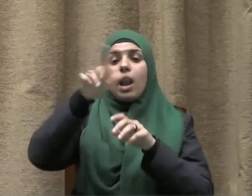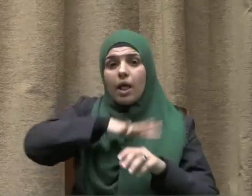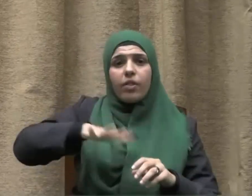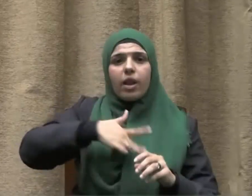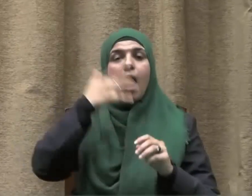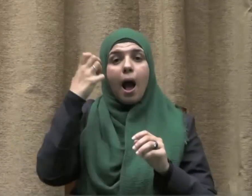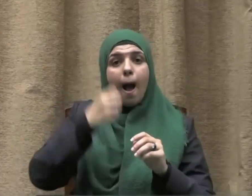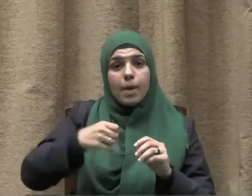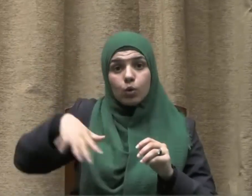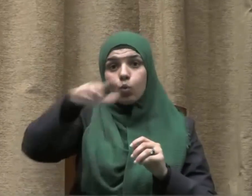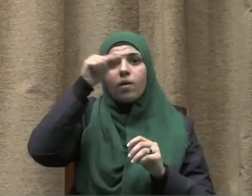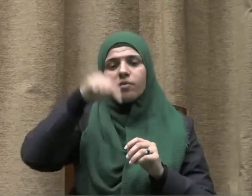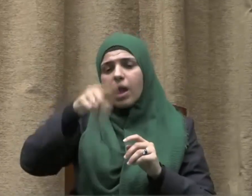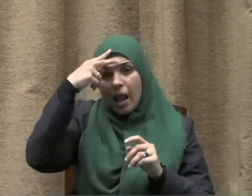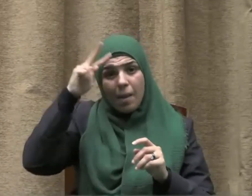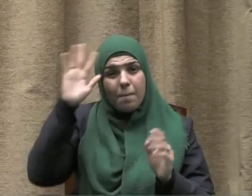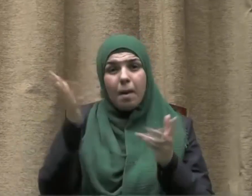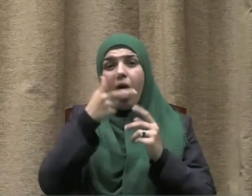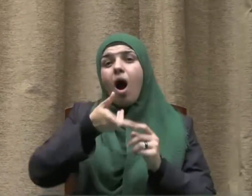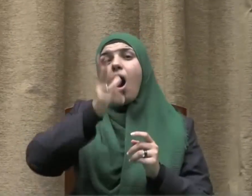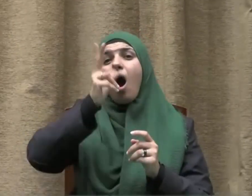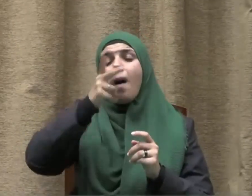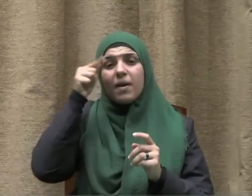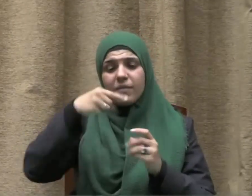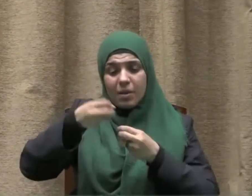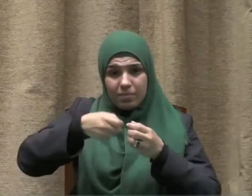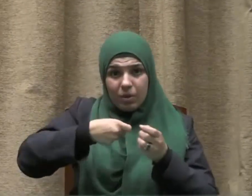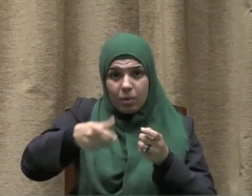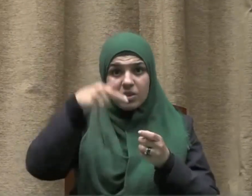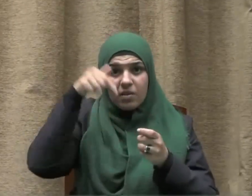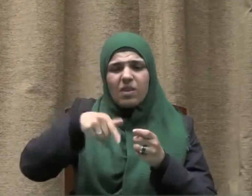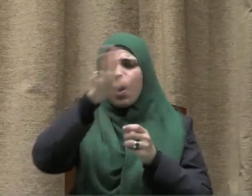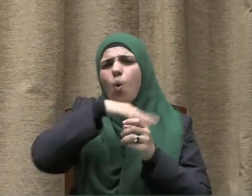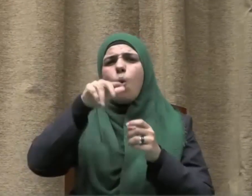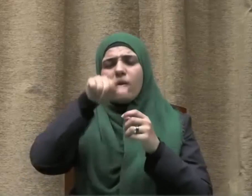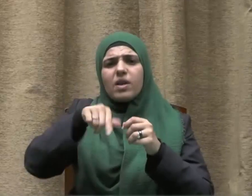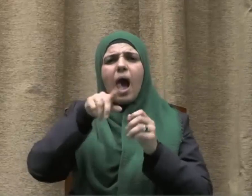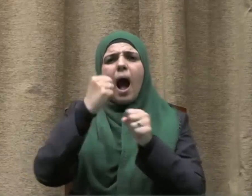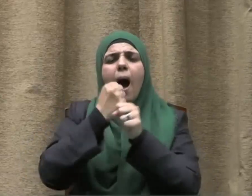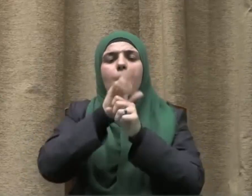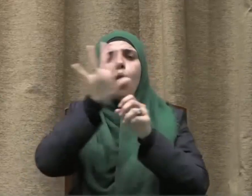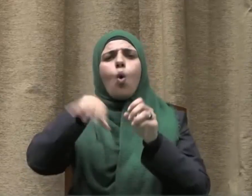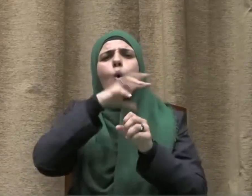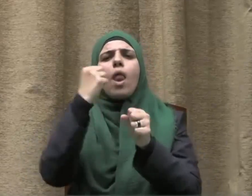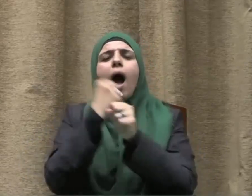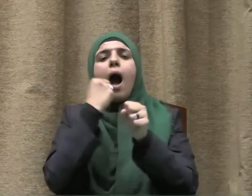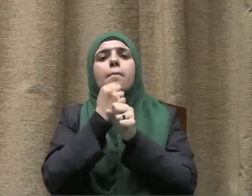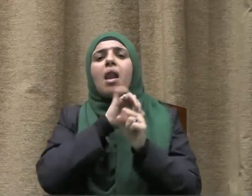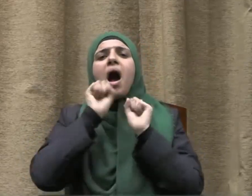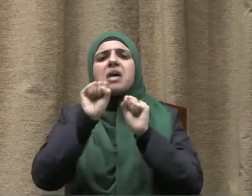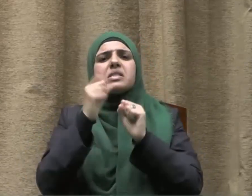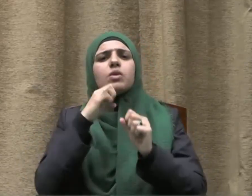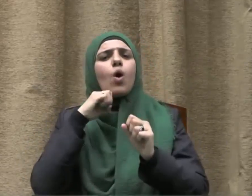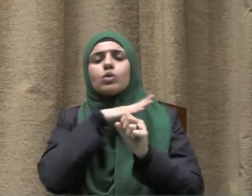الذين آمنوا إنما الخمر والميسر والأنصاب والأزلام رجس من عمل